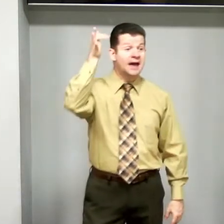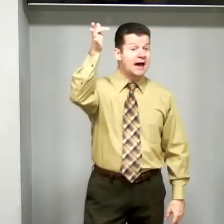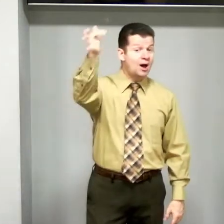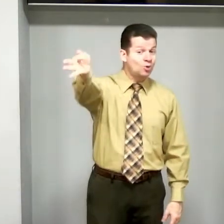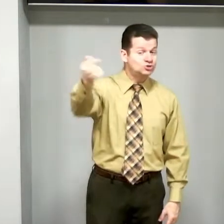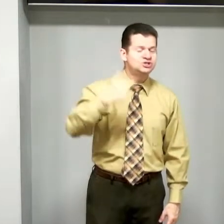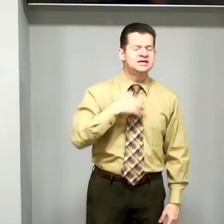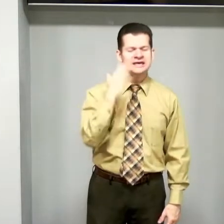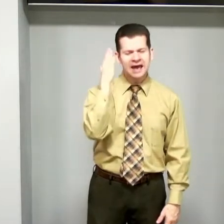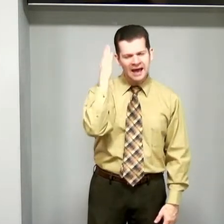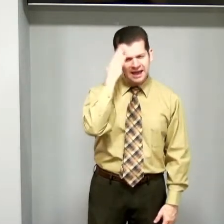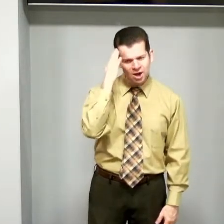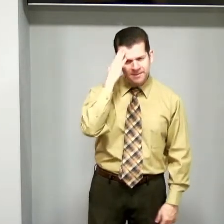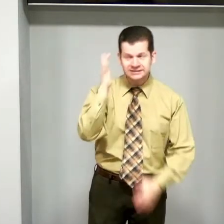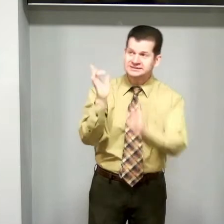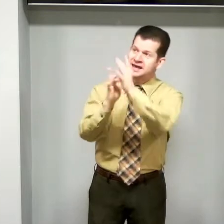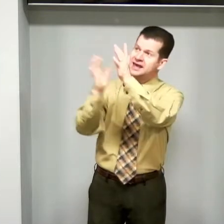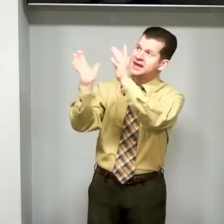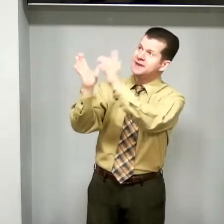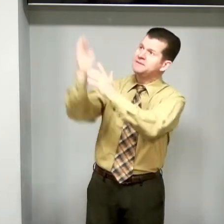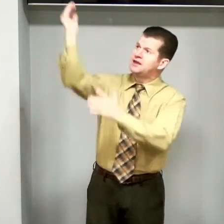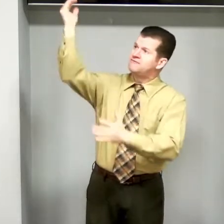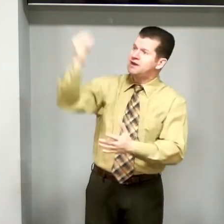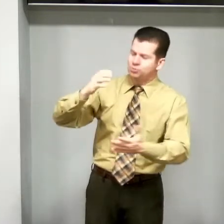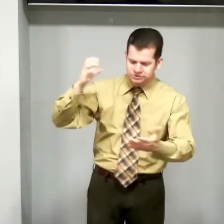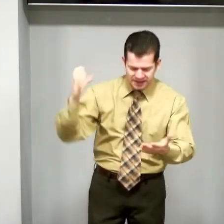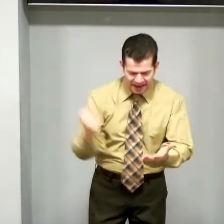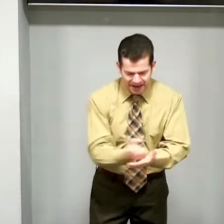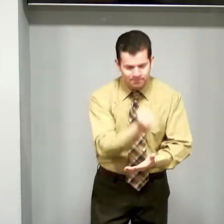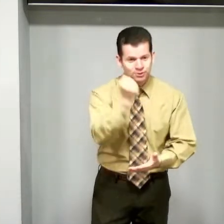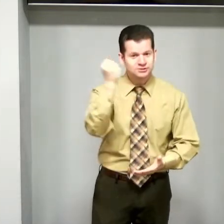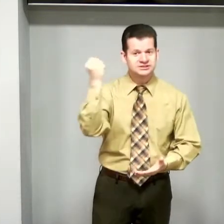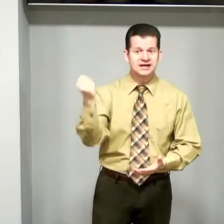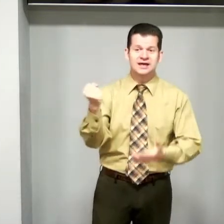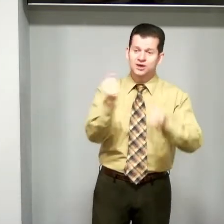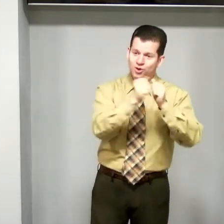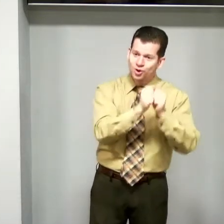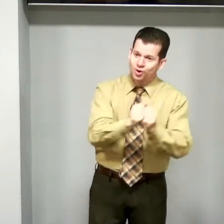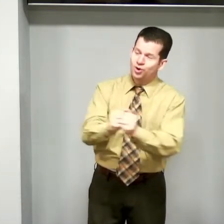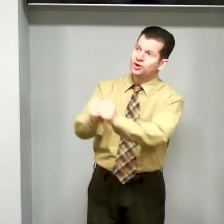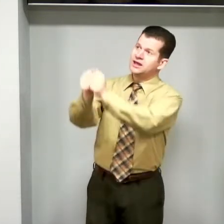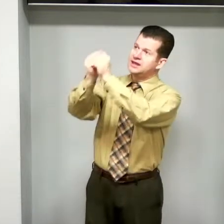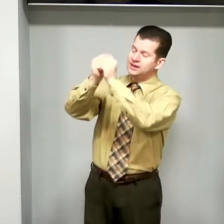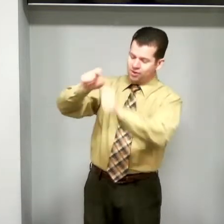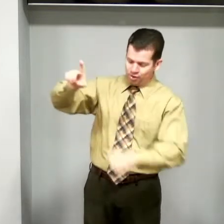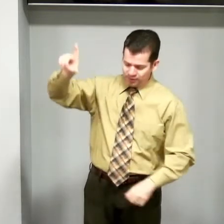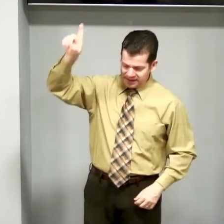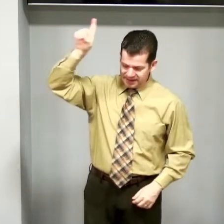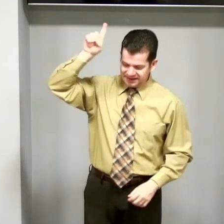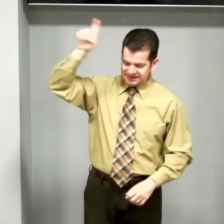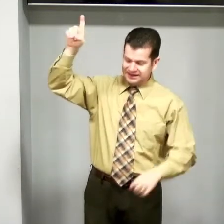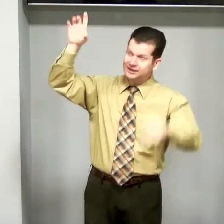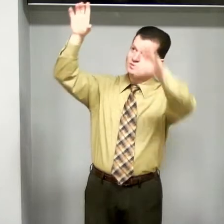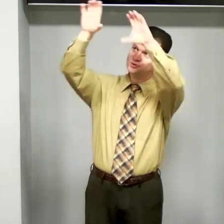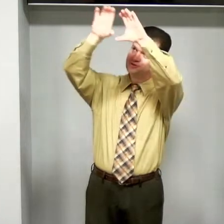Algum dia eu pensei, vem buscar-me o Senhor, e com ele no